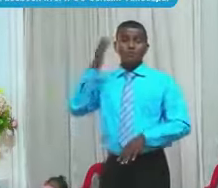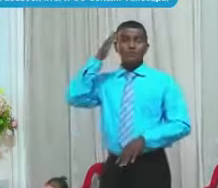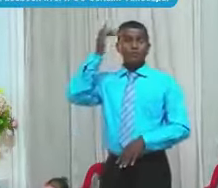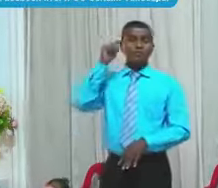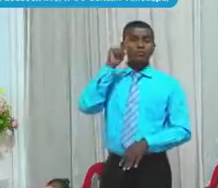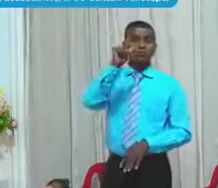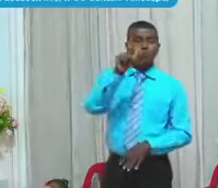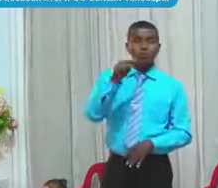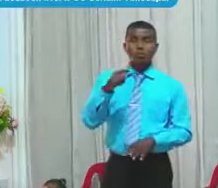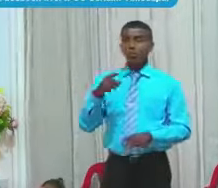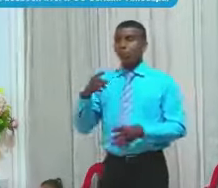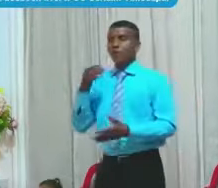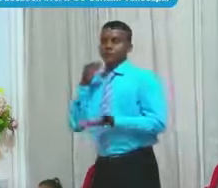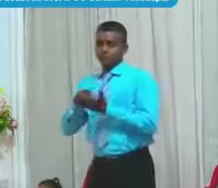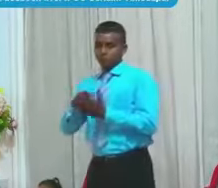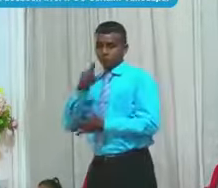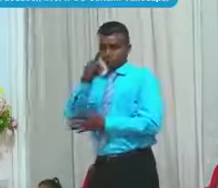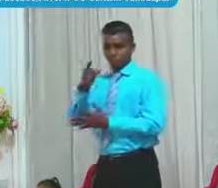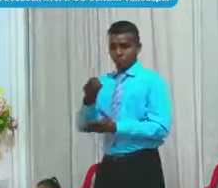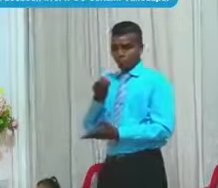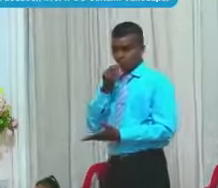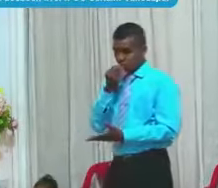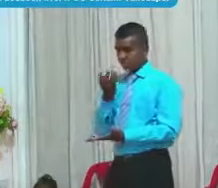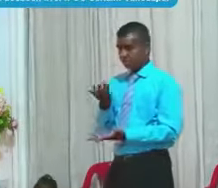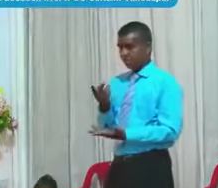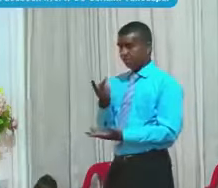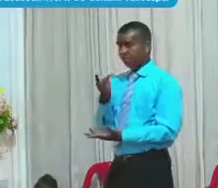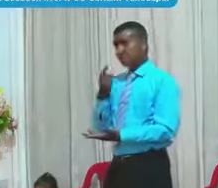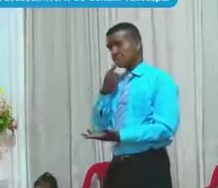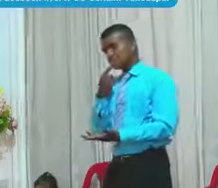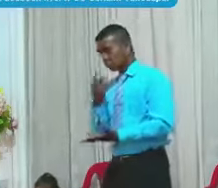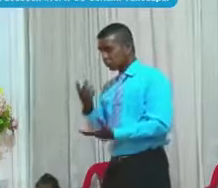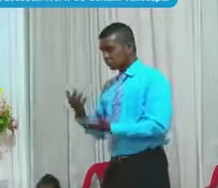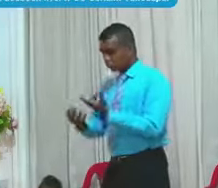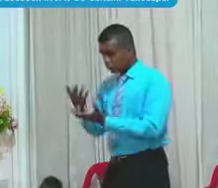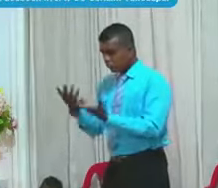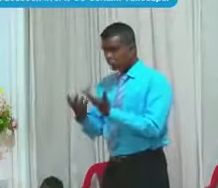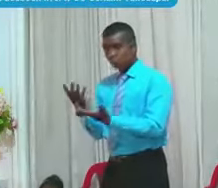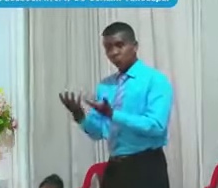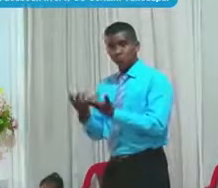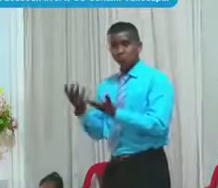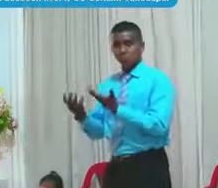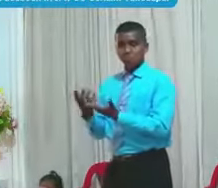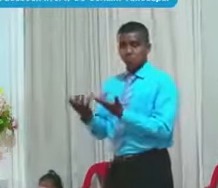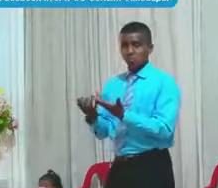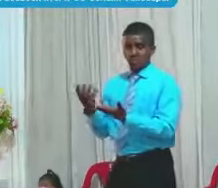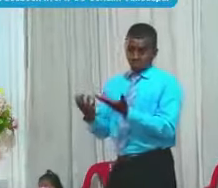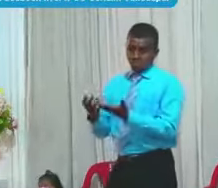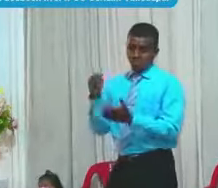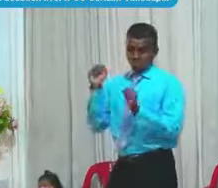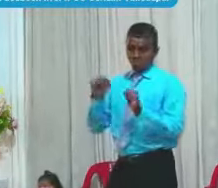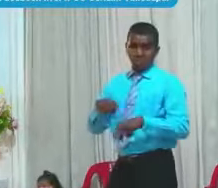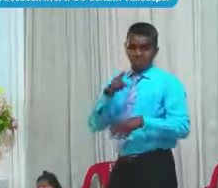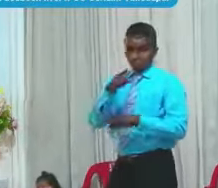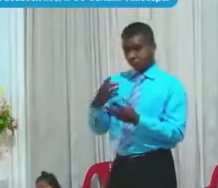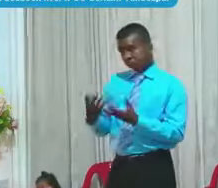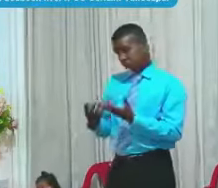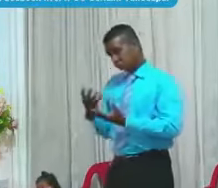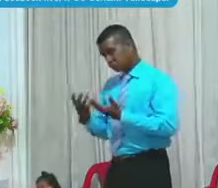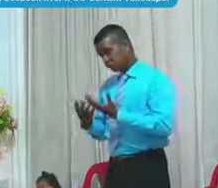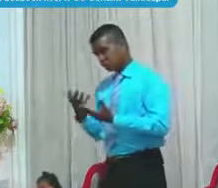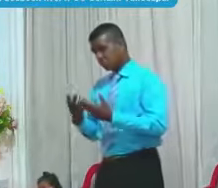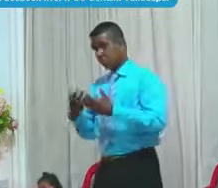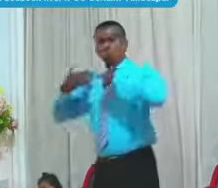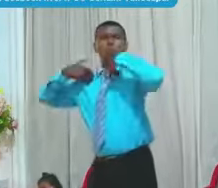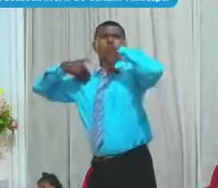Y echarle Echarle Los Los Ingredientes Que quiera